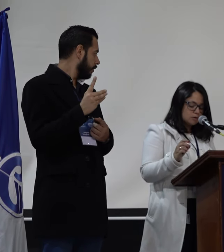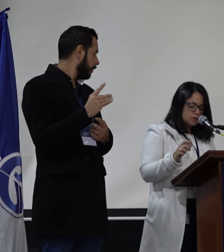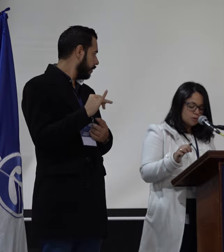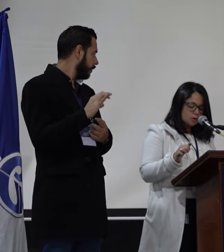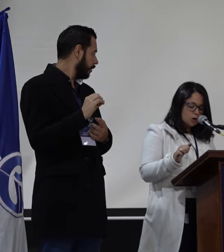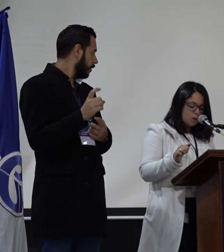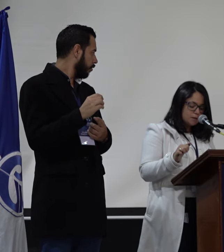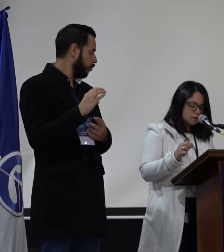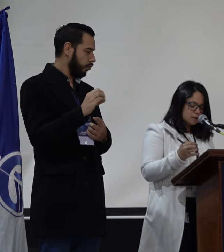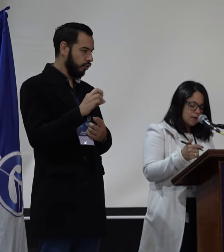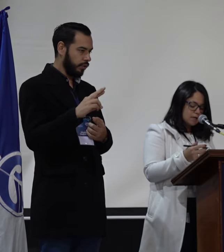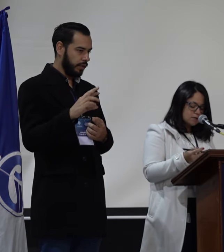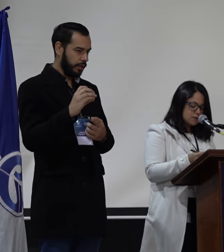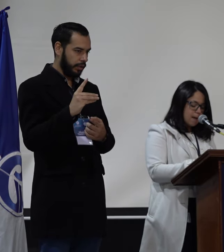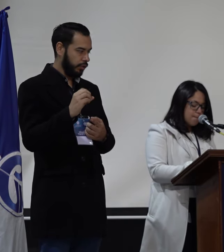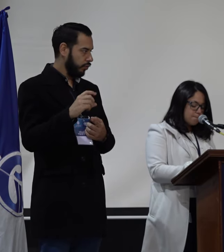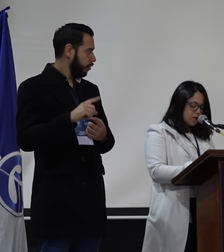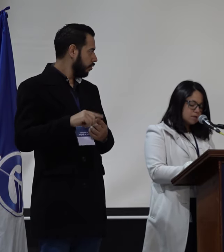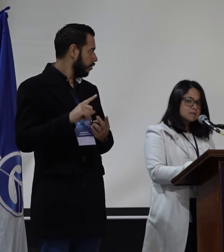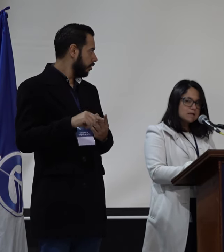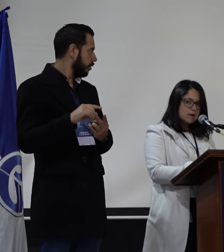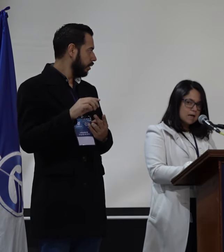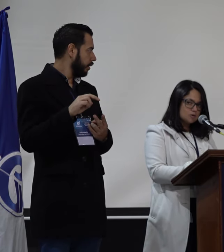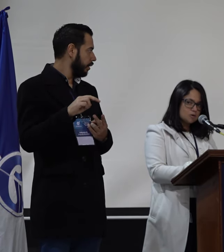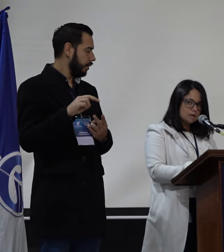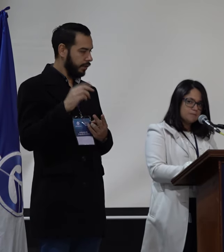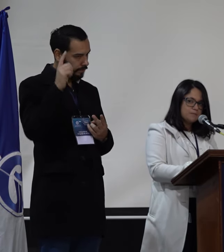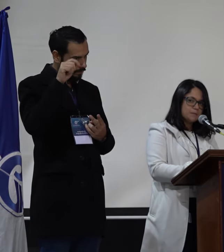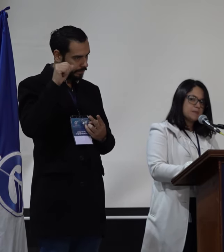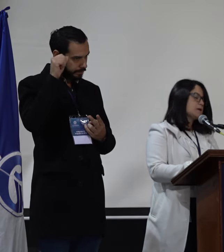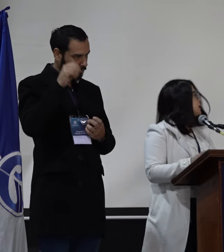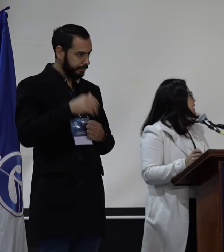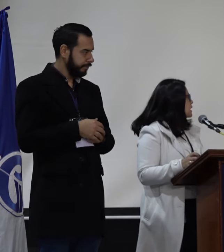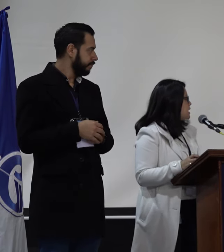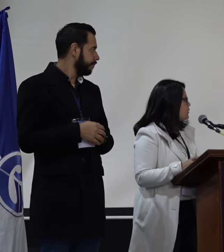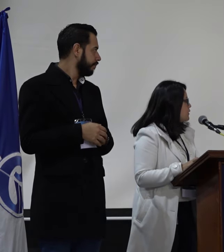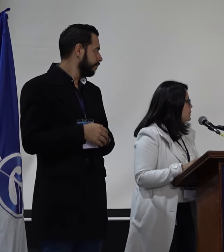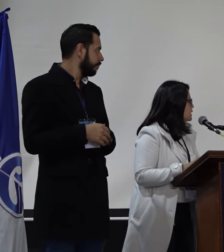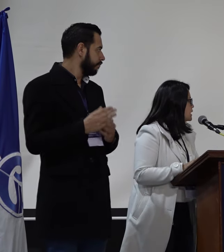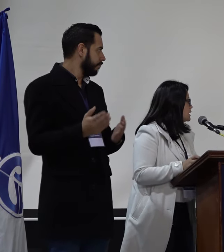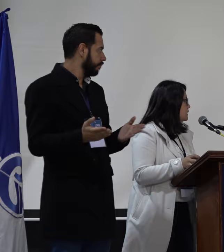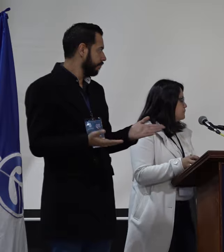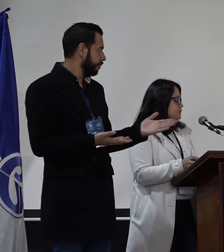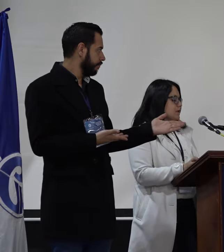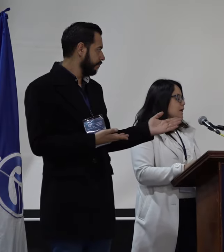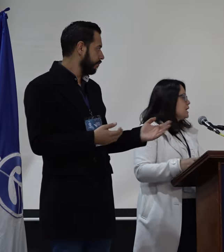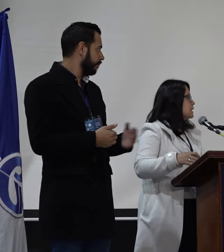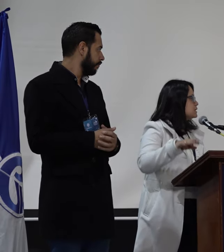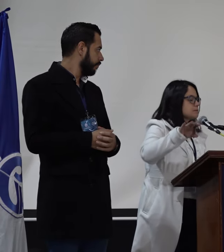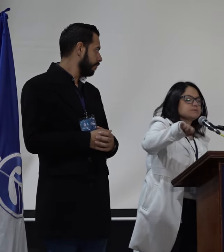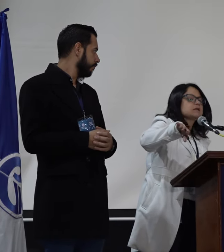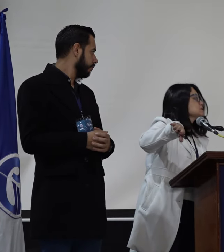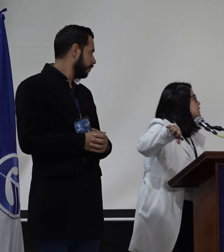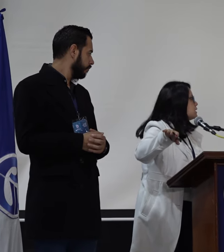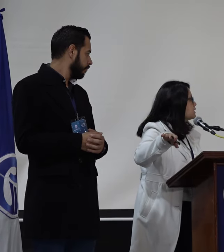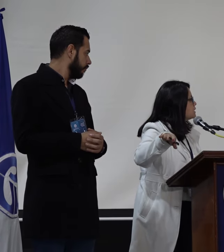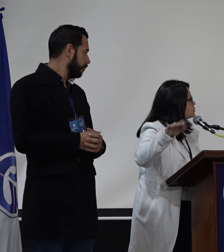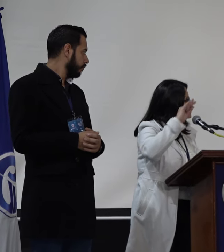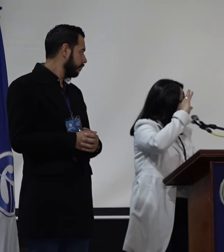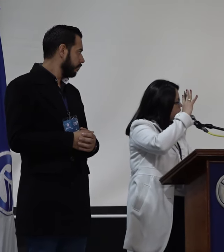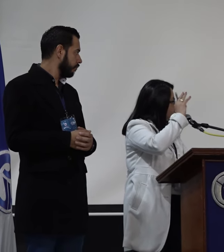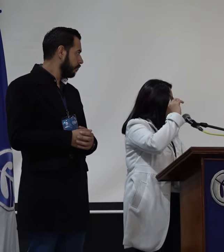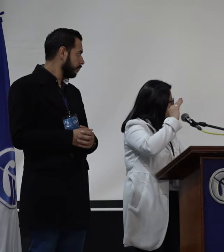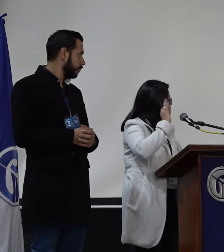Diego Enrique Corredor López y Andrea Inés Méndez La Torre. Le damos la bienvenida. la esquina,